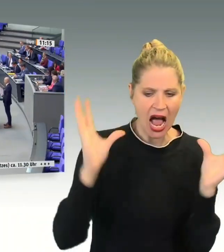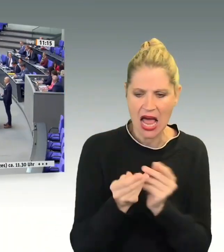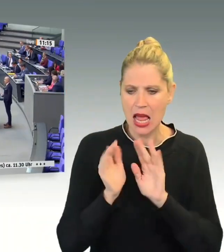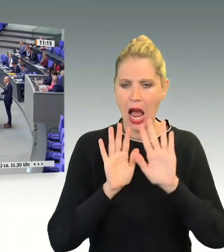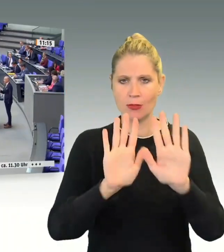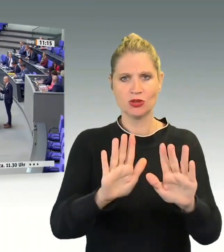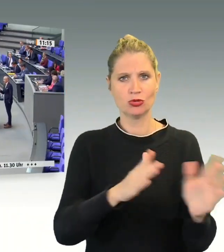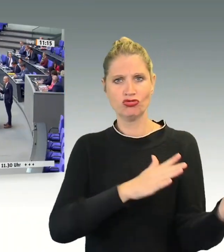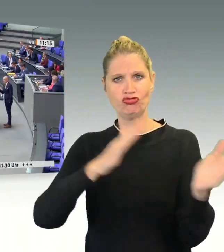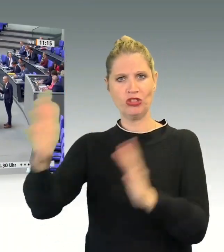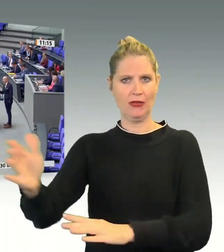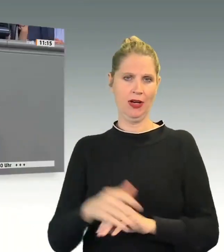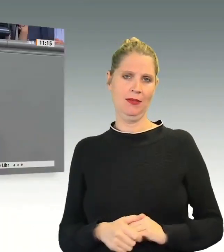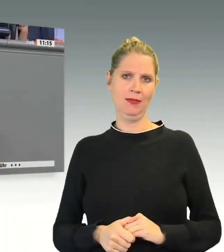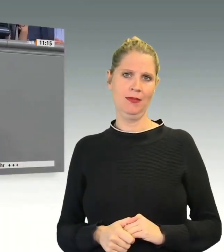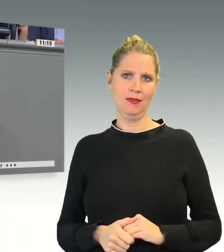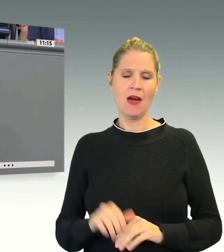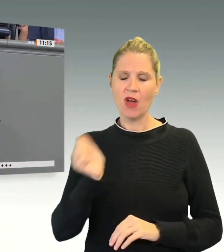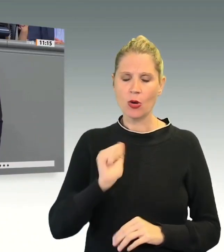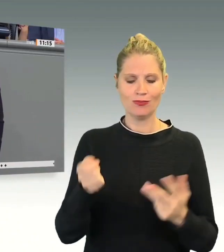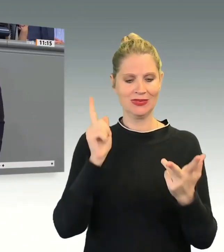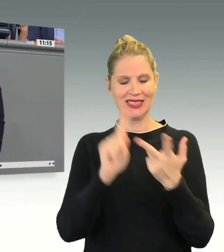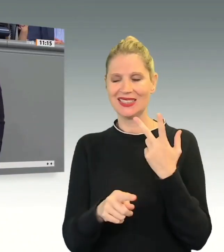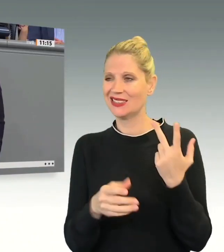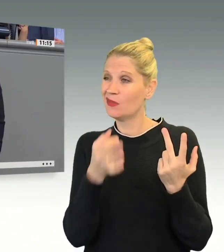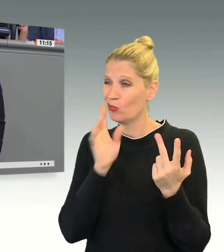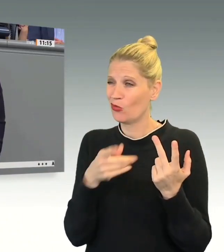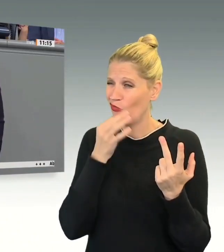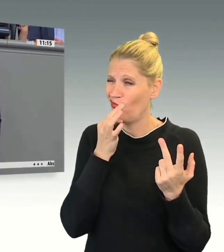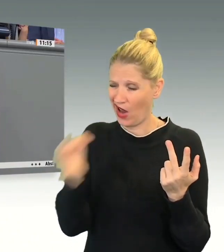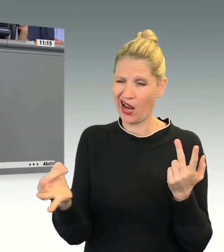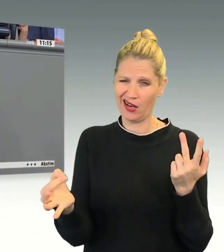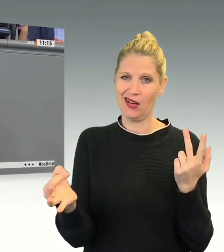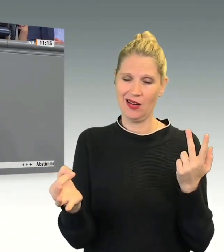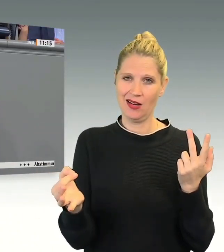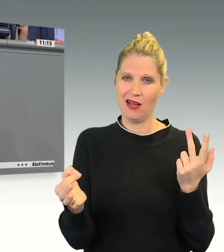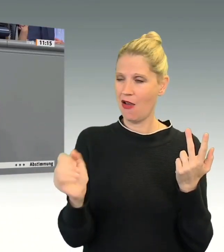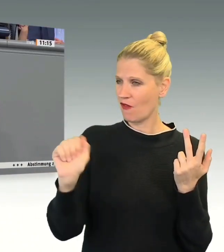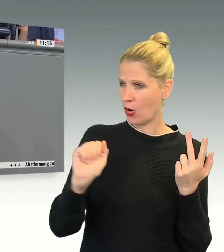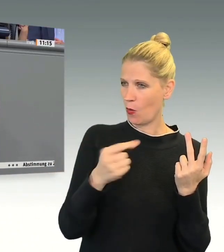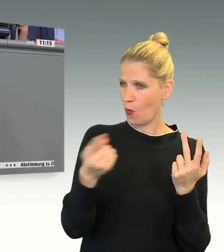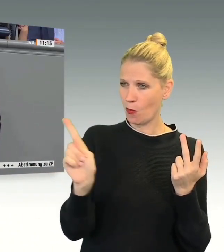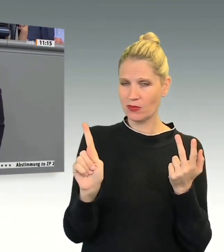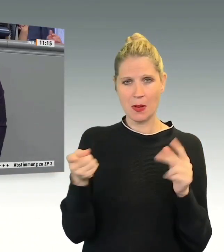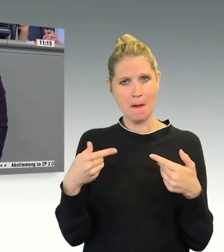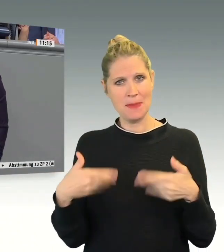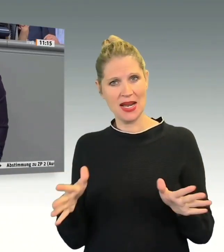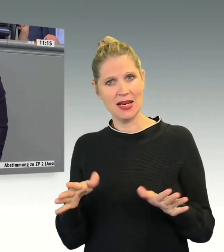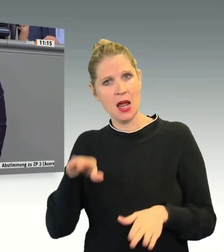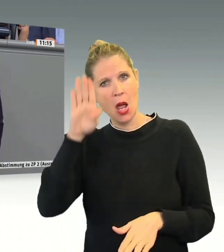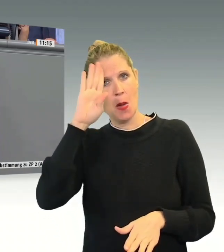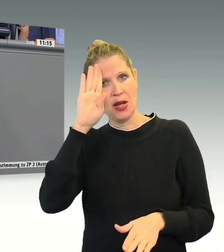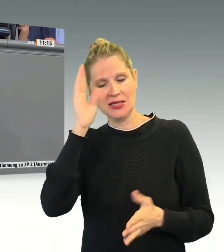Frage. Sie müssen sich doch die Frage gefallen lassen, warum sind Sie nicht bereit, den Polizeibeamtinnen und